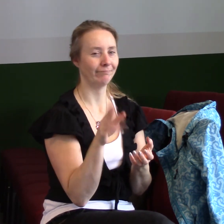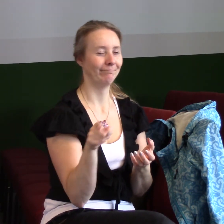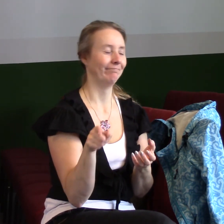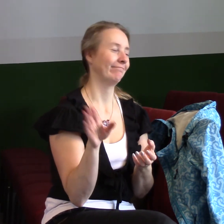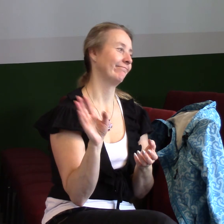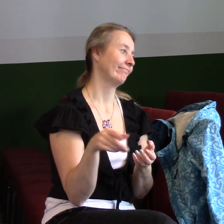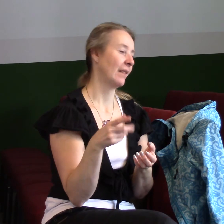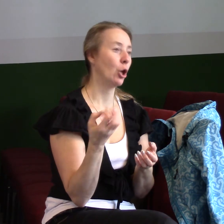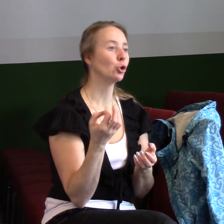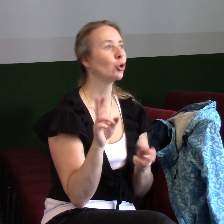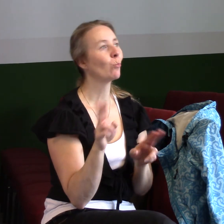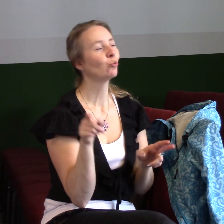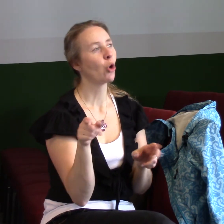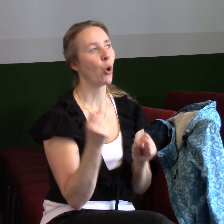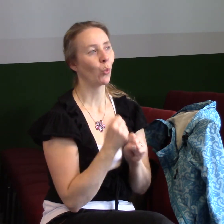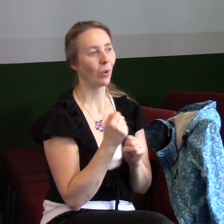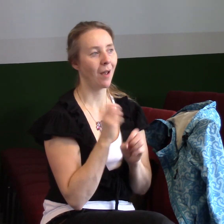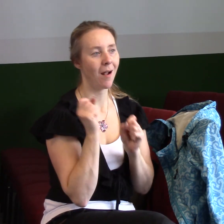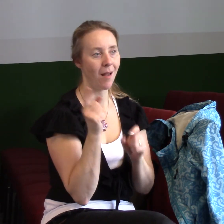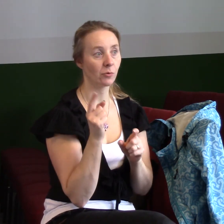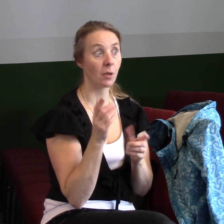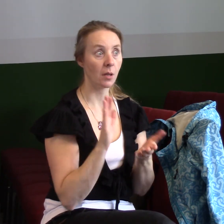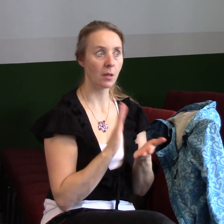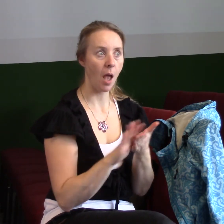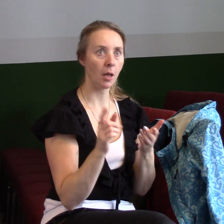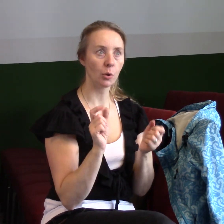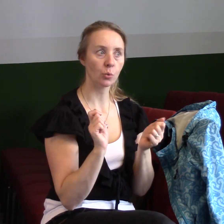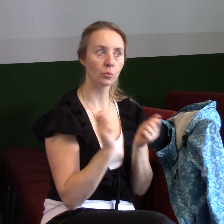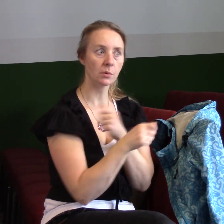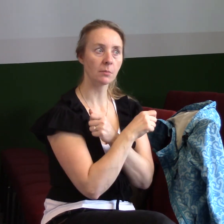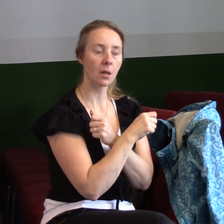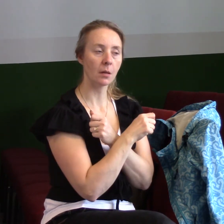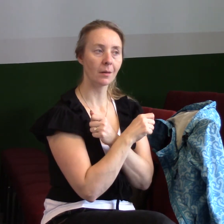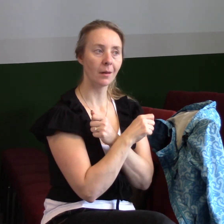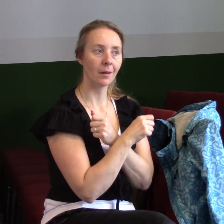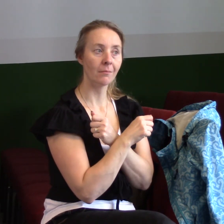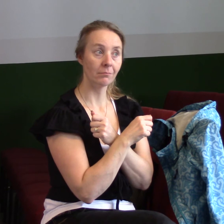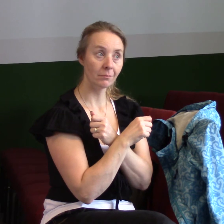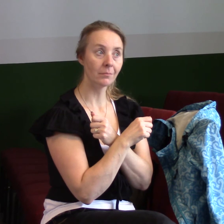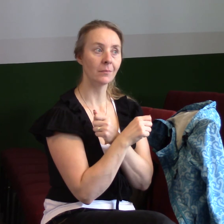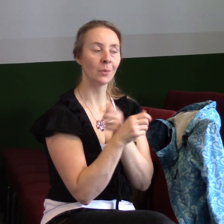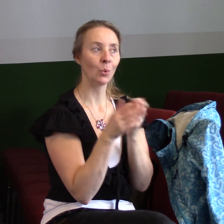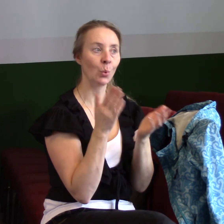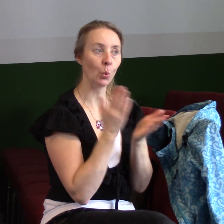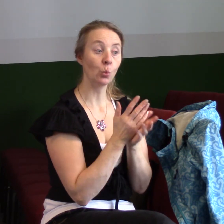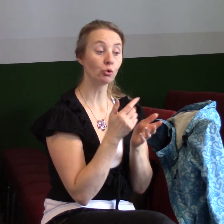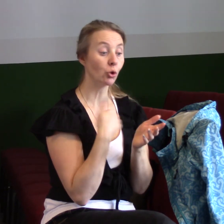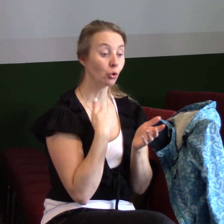od něho nebo od ní očekávat? A najednou je tam změna. Víte, a zružující na tom je, že tu změnu jste nespůsobili vy, ale způsobili